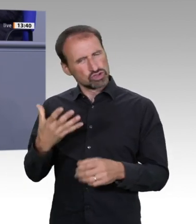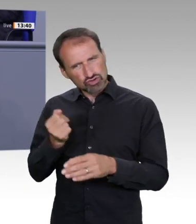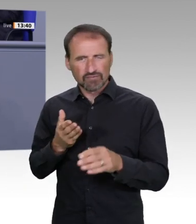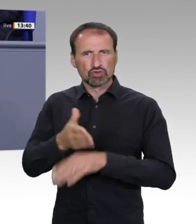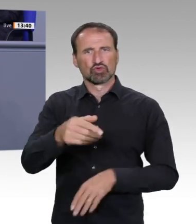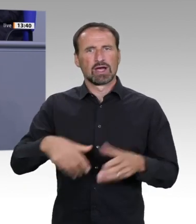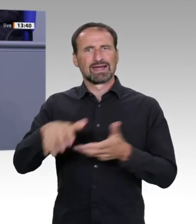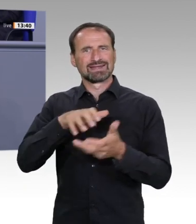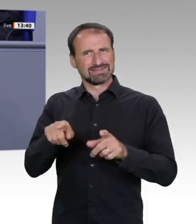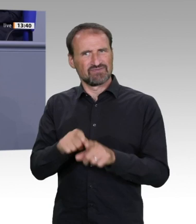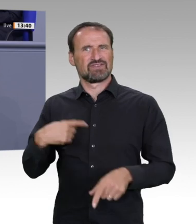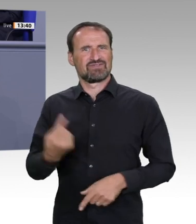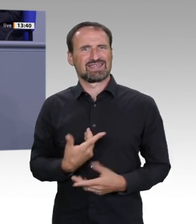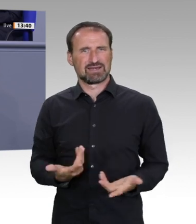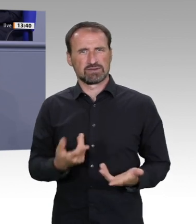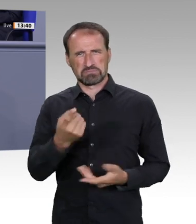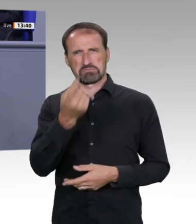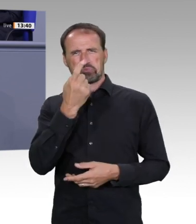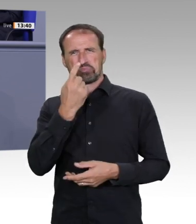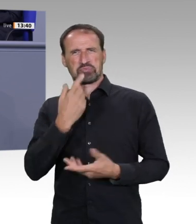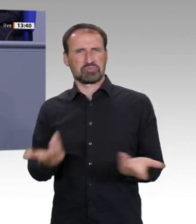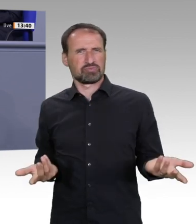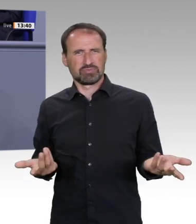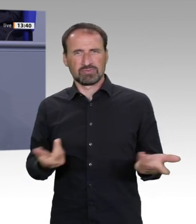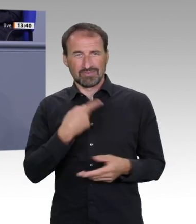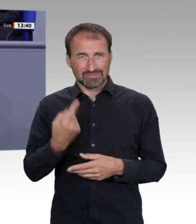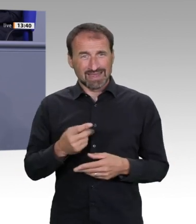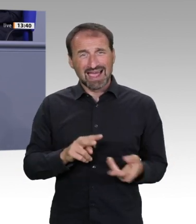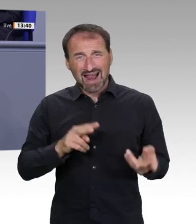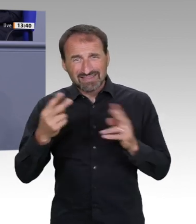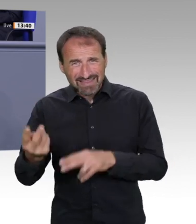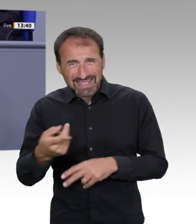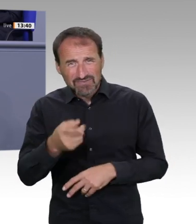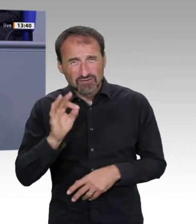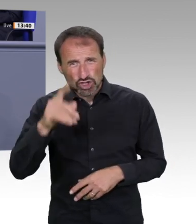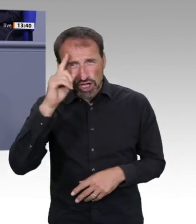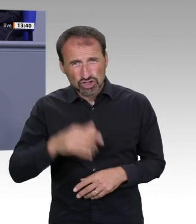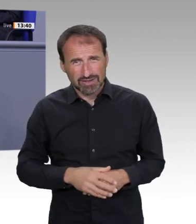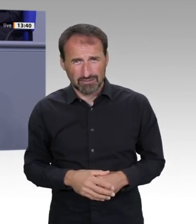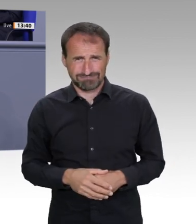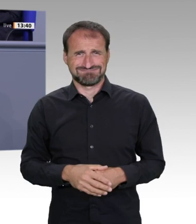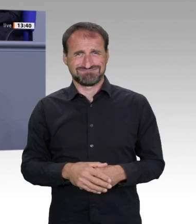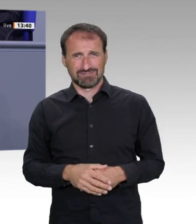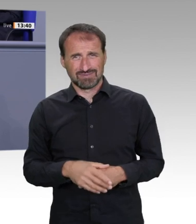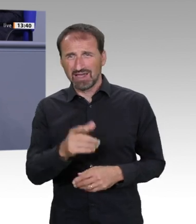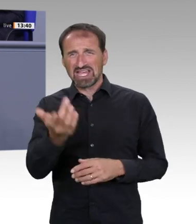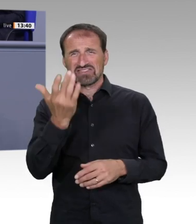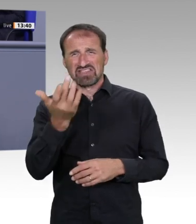und diese Koalition sind an der Stelle auf dem richtigen Weg. Sie würden gut daran tun, wenn sie etwas tatkräftiger unterstützen würden. Vielen Dank.